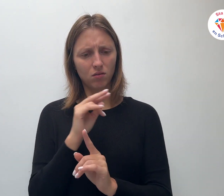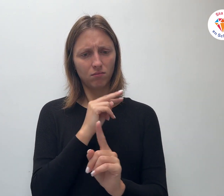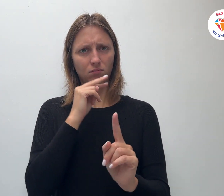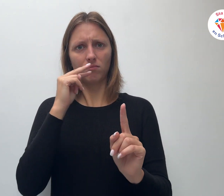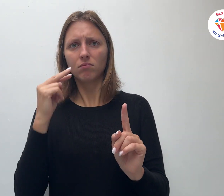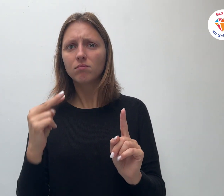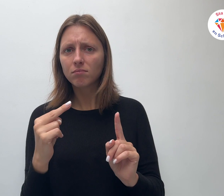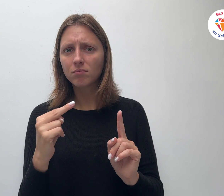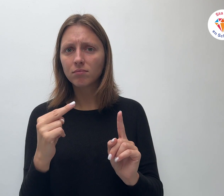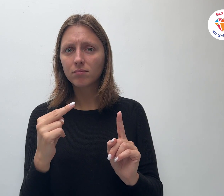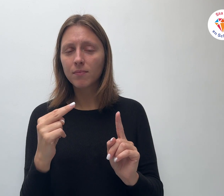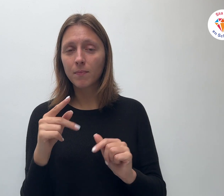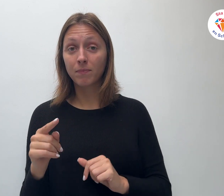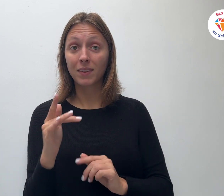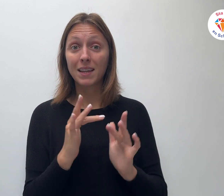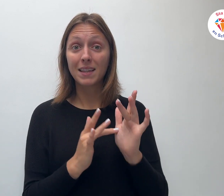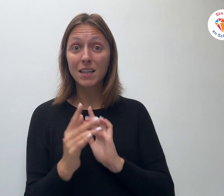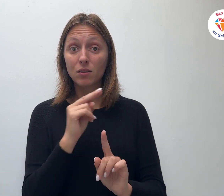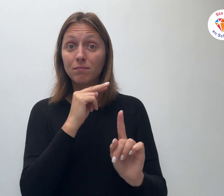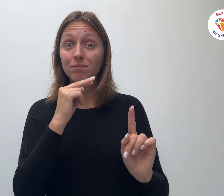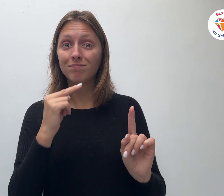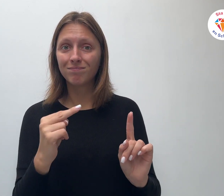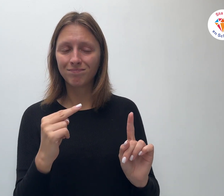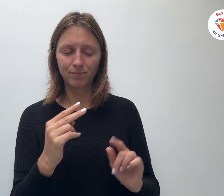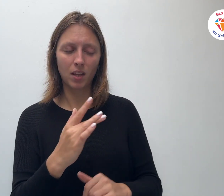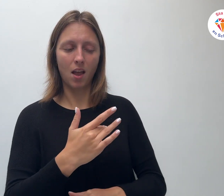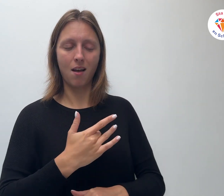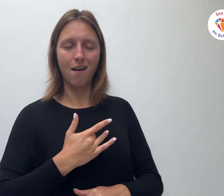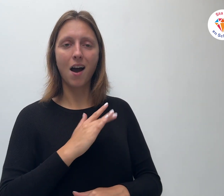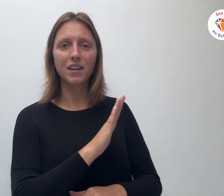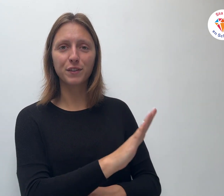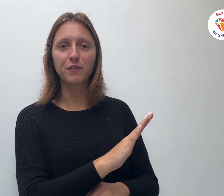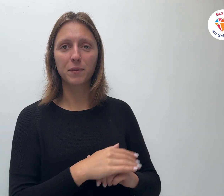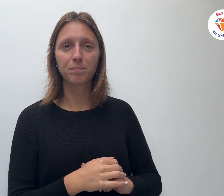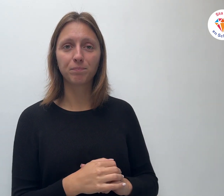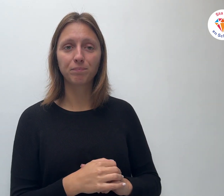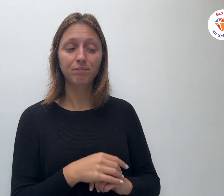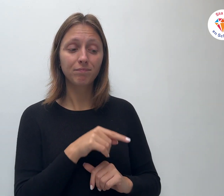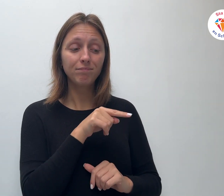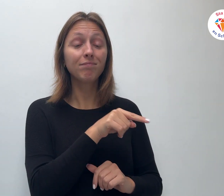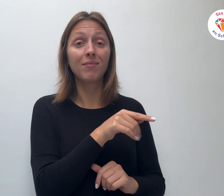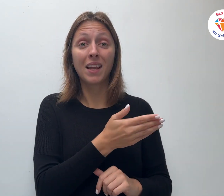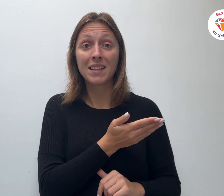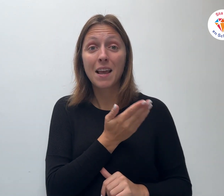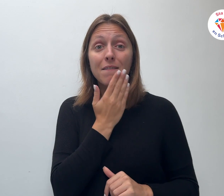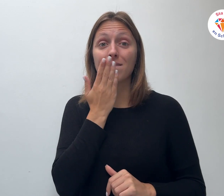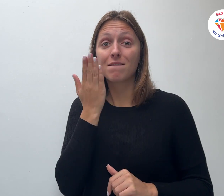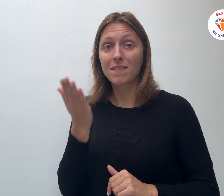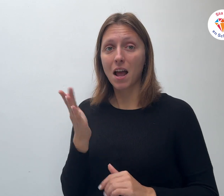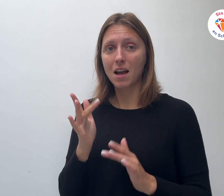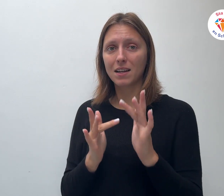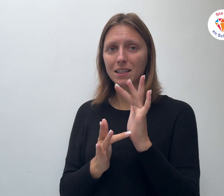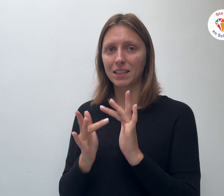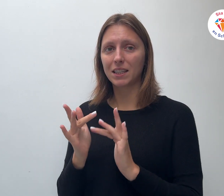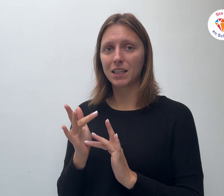Jezus zag haar hart Uit haar vraag naar Jezus toe kun je uitmaken Dat ze niet van harte diende